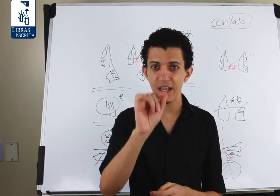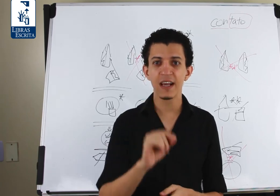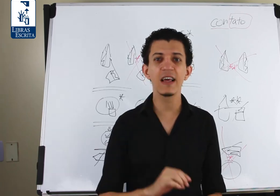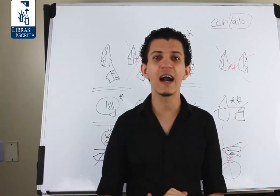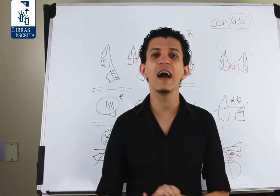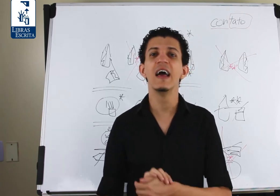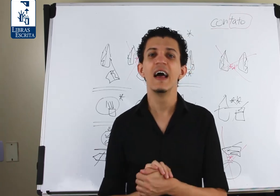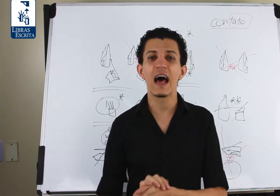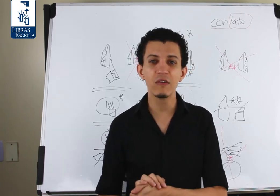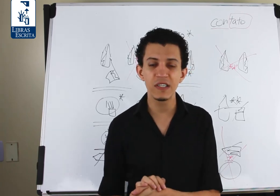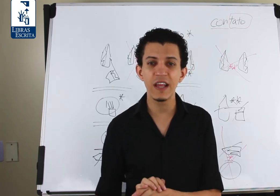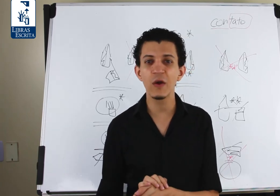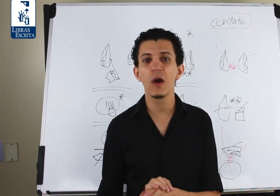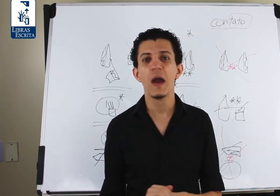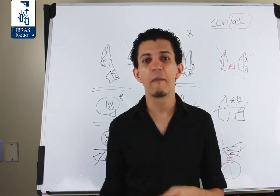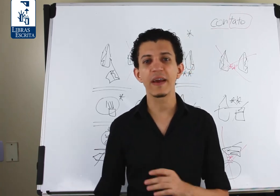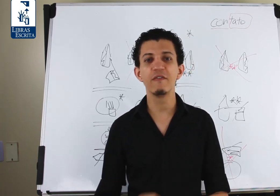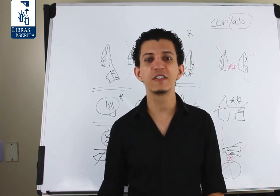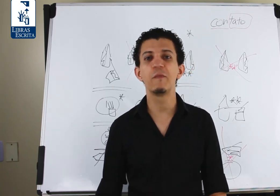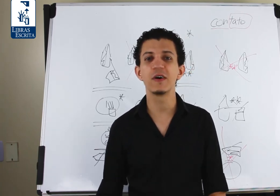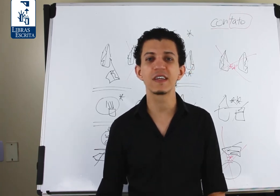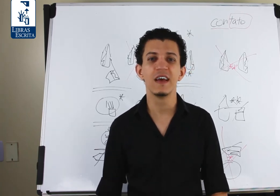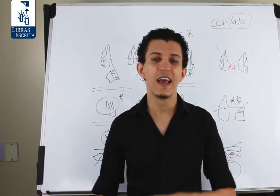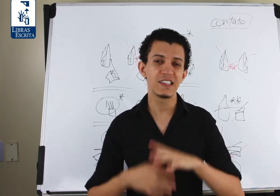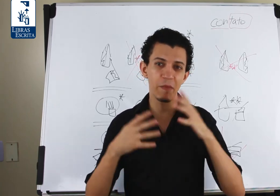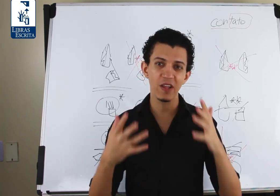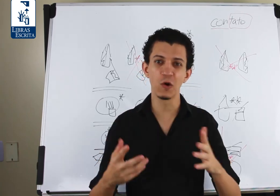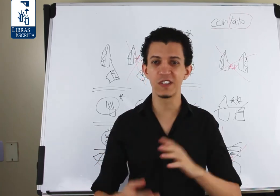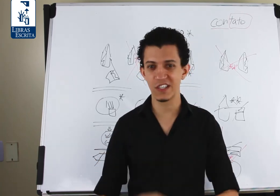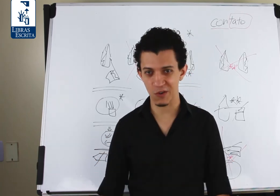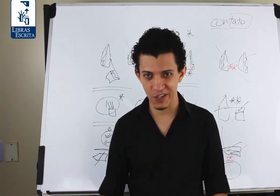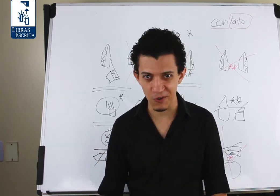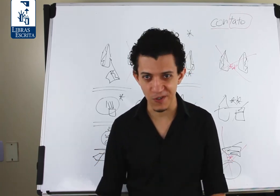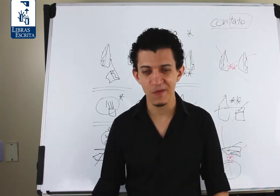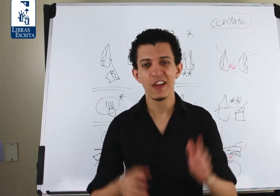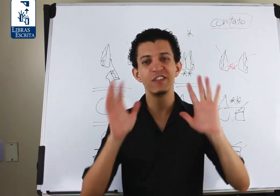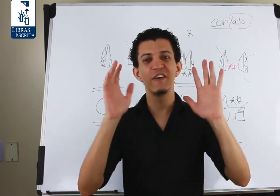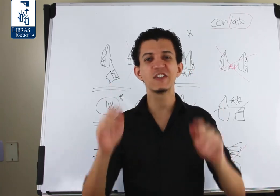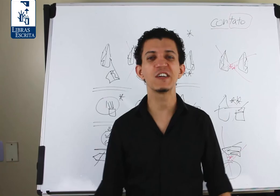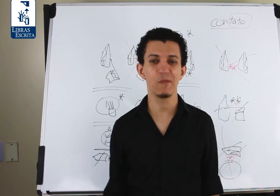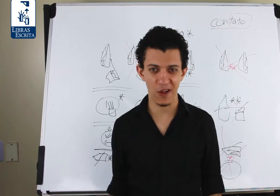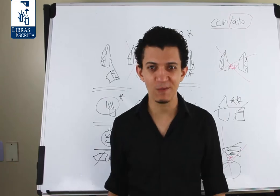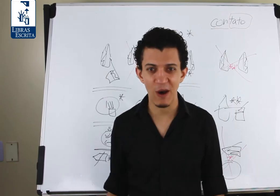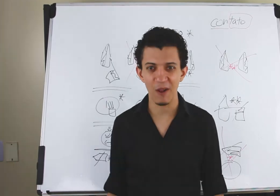clicar lá no sininho para que você possa receber todos esses conteúdos. Te vejo na nossa próxima aula.